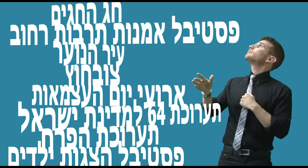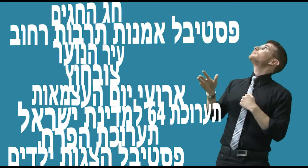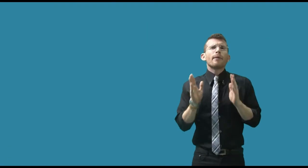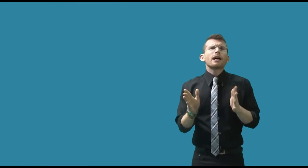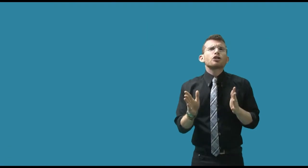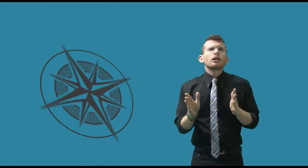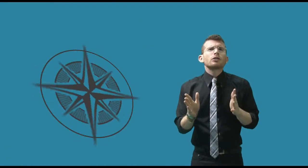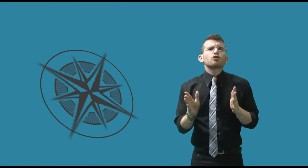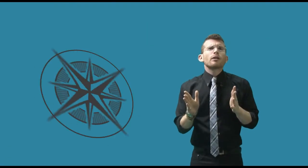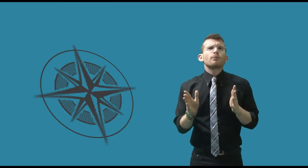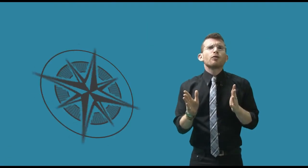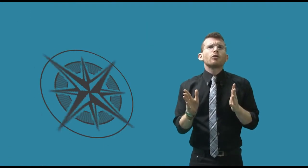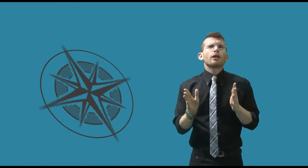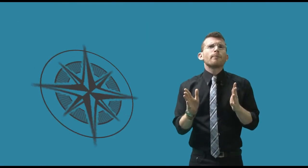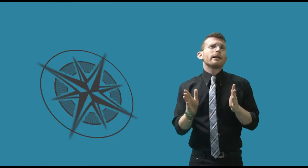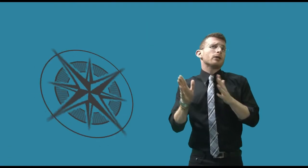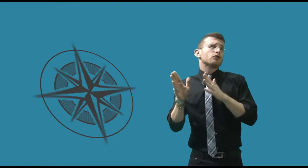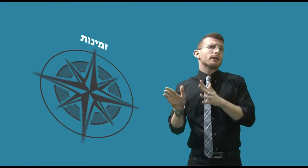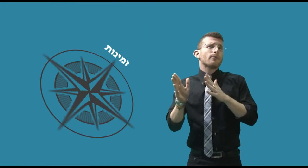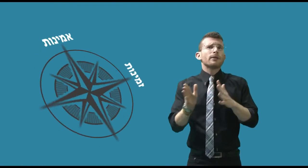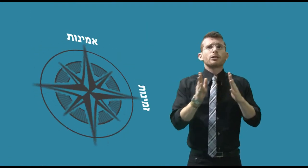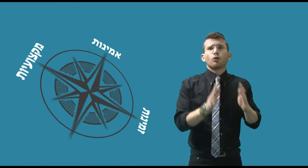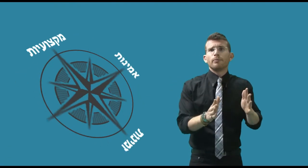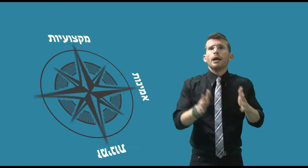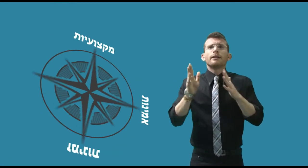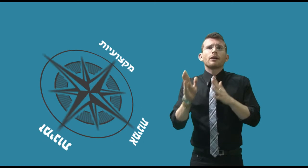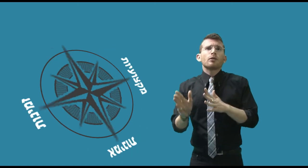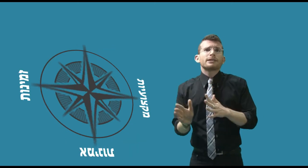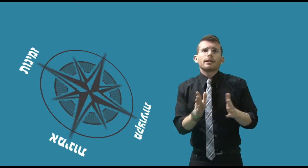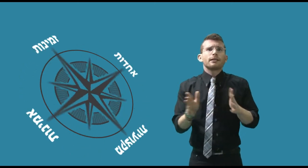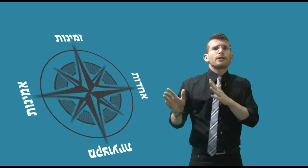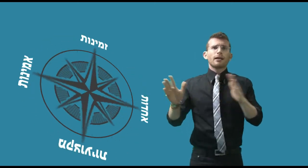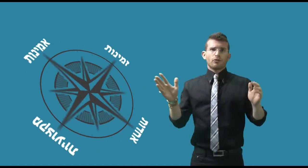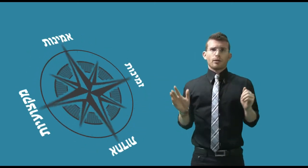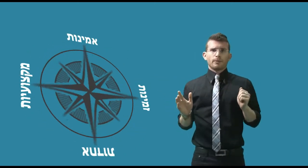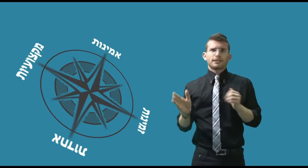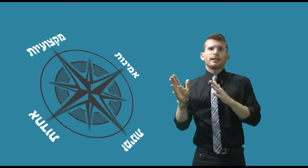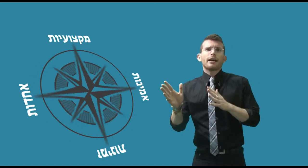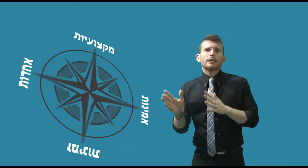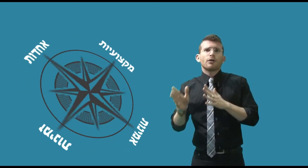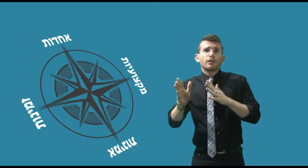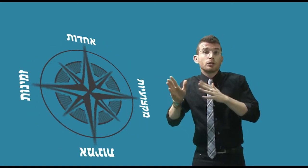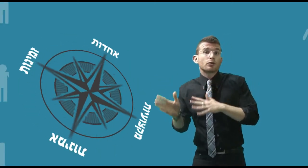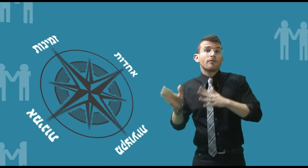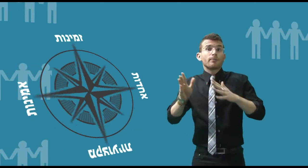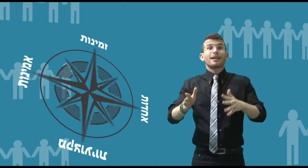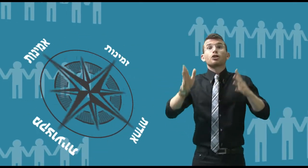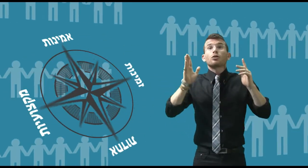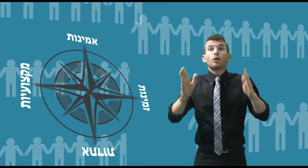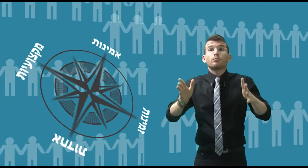במהלך השנה עצרנו שטאפים שהובילו לקמפיינים היינו זמינים, אמינים, מקצועיים. נהגנו למסר הכי דמותה, חברות הבד משרדי, היחד והעובדים מזותר והדמנקה שככולנו,